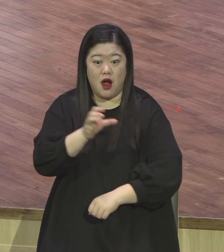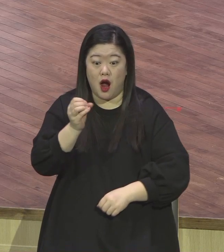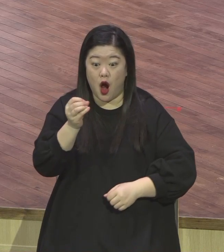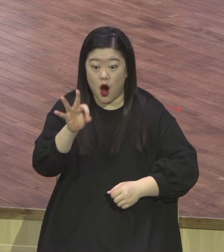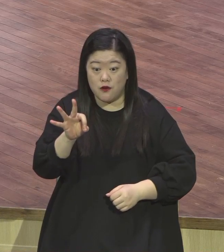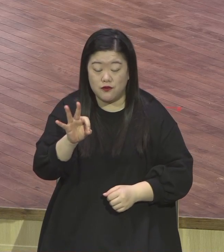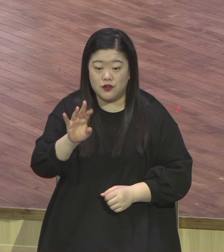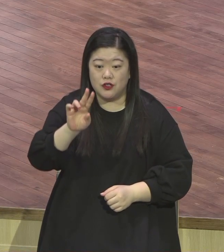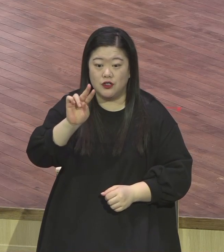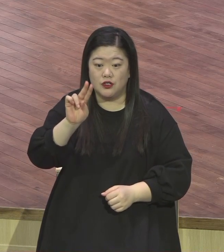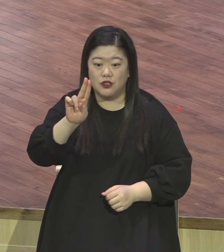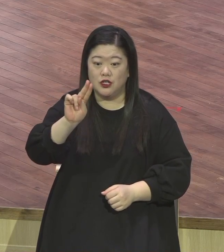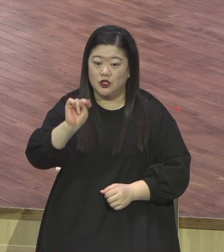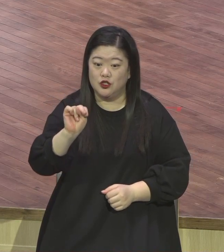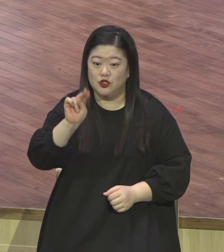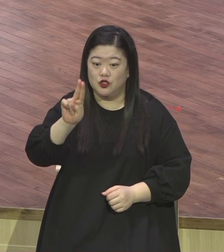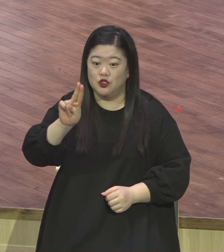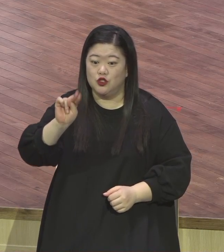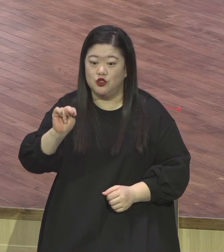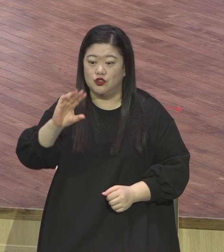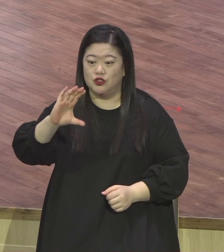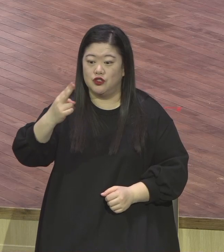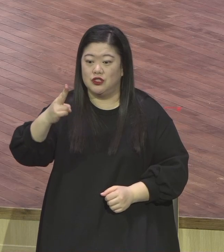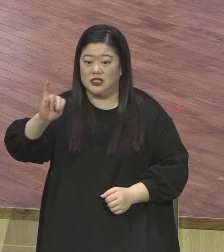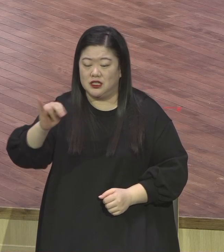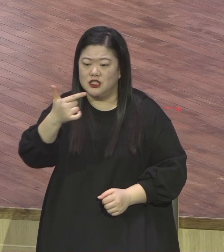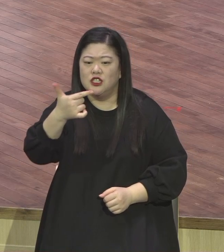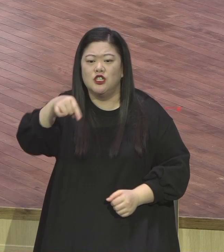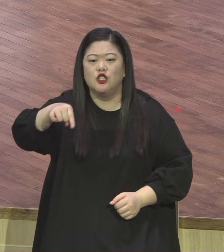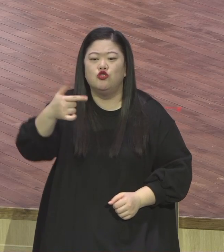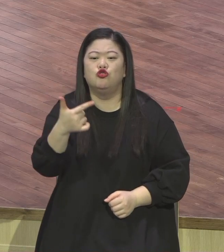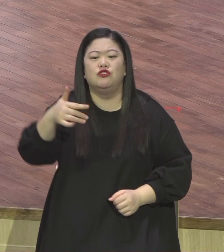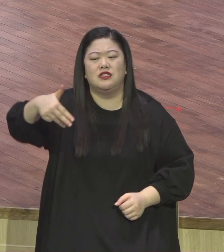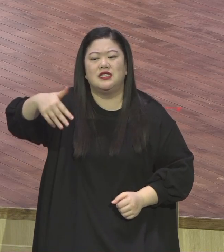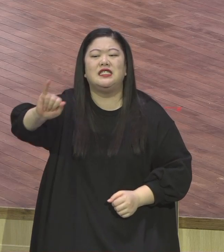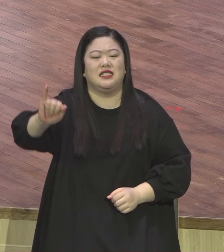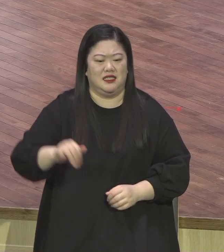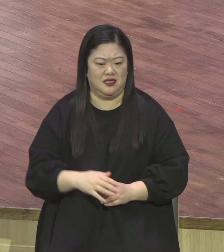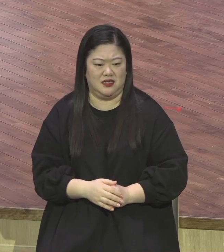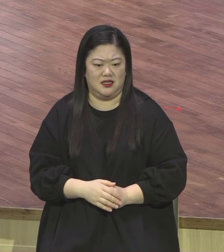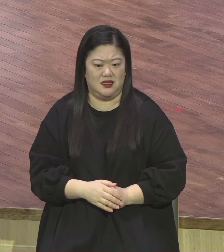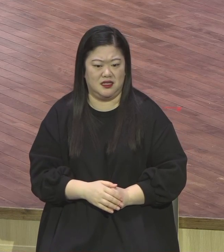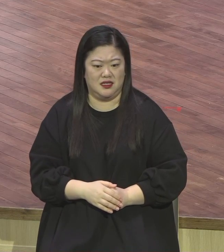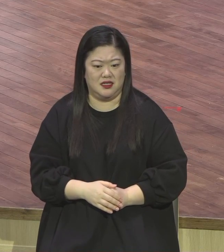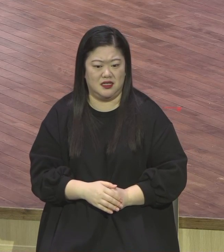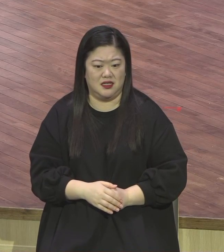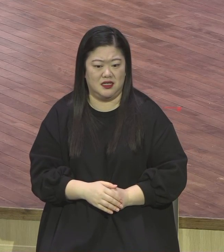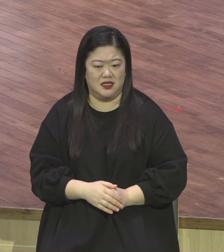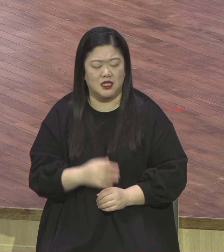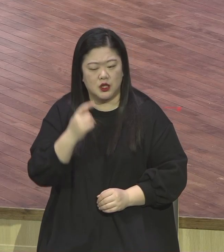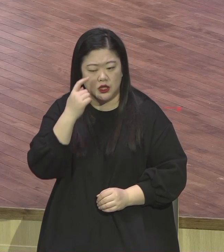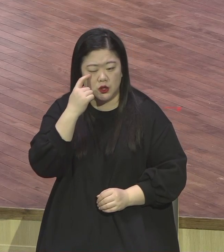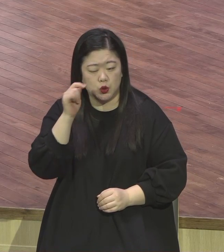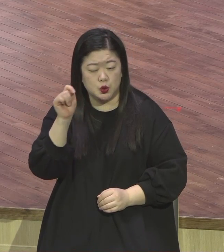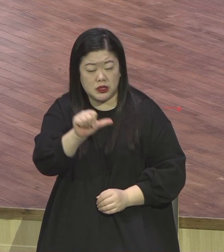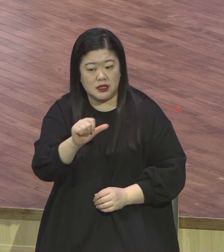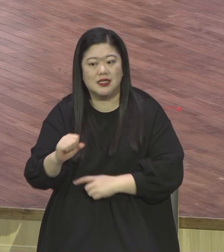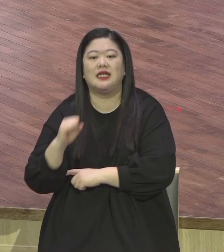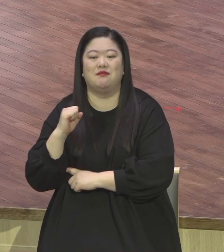더 파워 오픈 눈치 눈치의 힘 그런 뜻이죠 눈치의 힘 이 책의 부제가 재밌는데